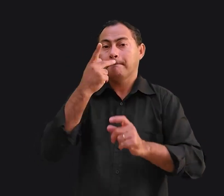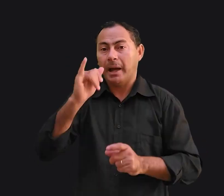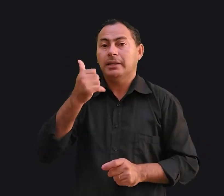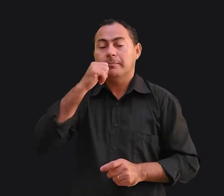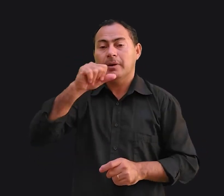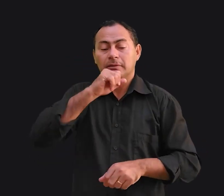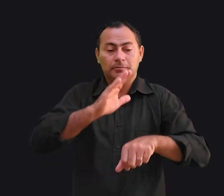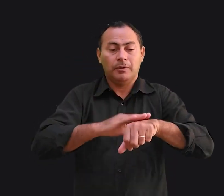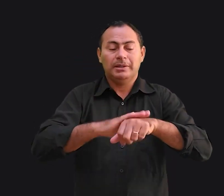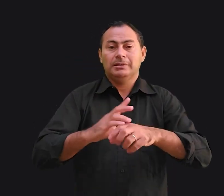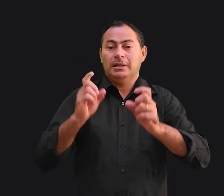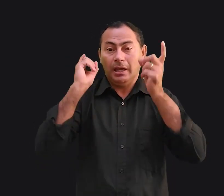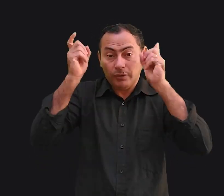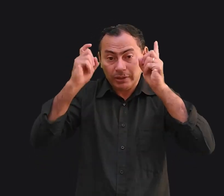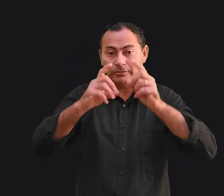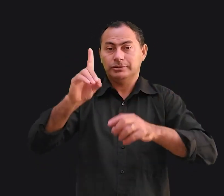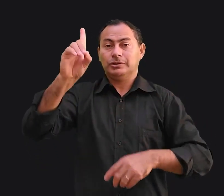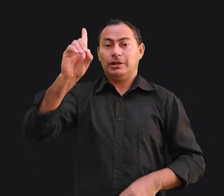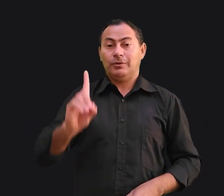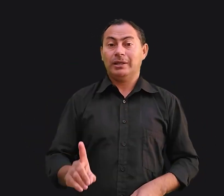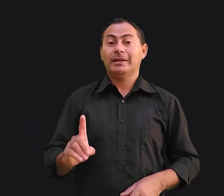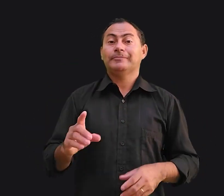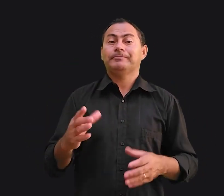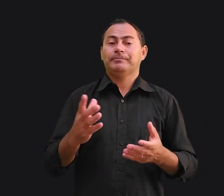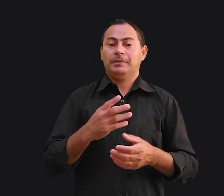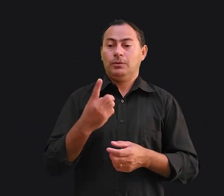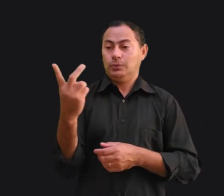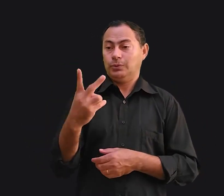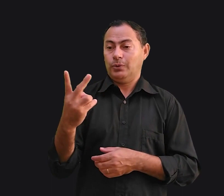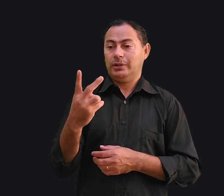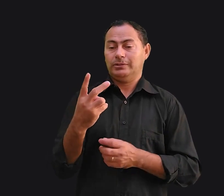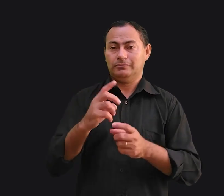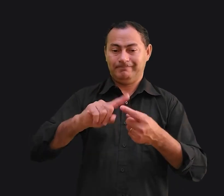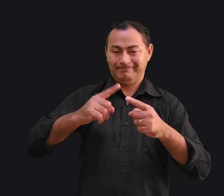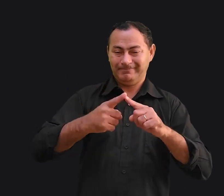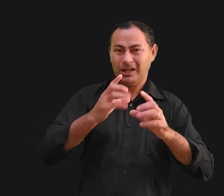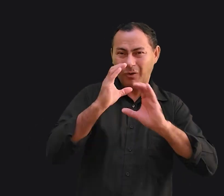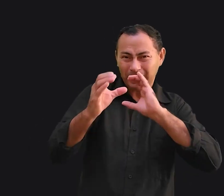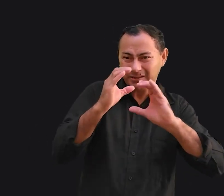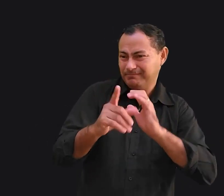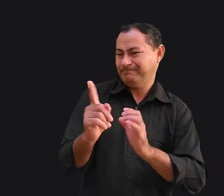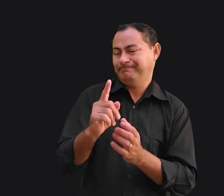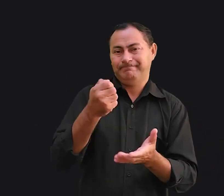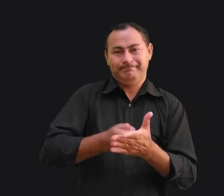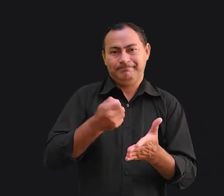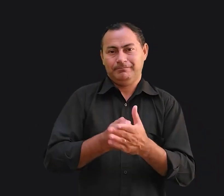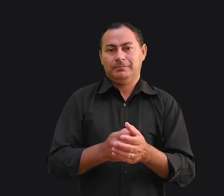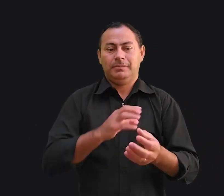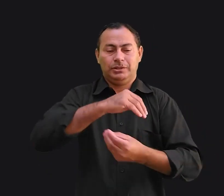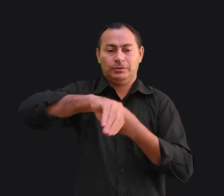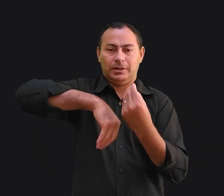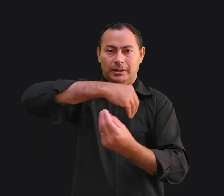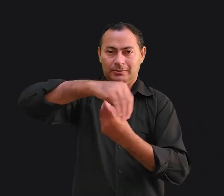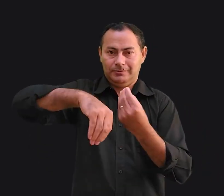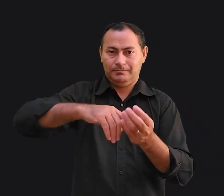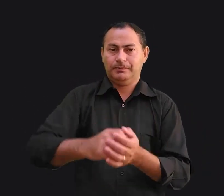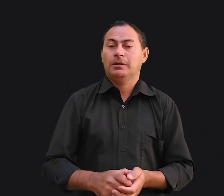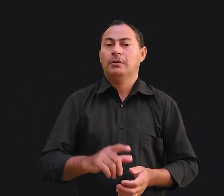no momento de reunião de diretoria. Os dois tipos de combinação de comunicação não devem ser misturados. Outra